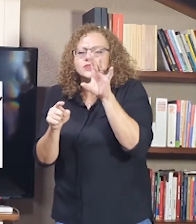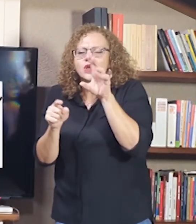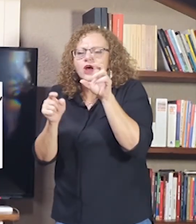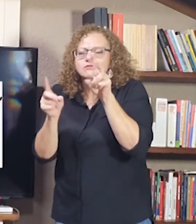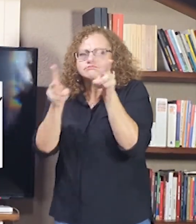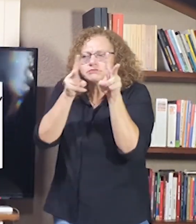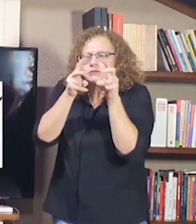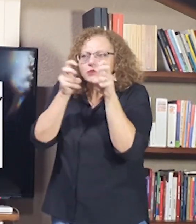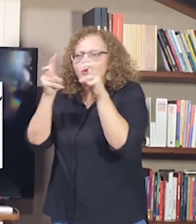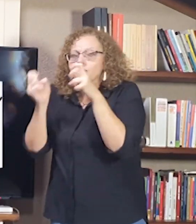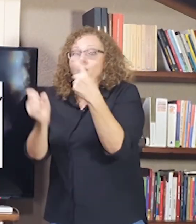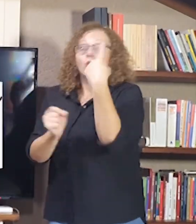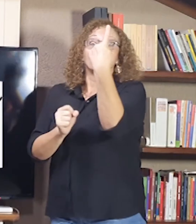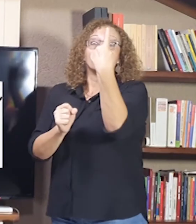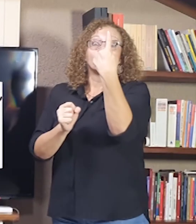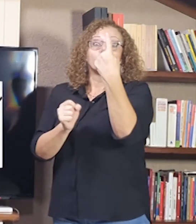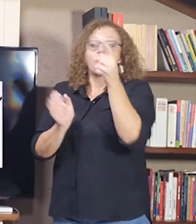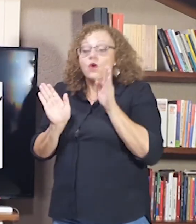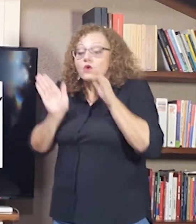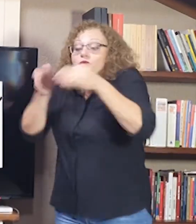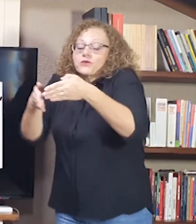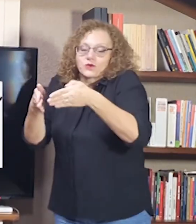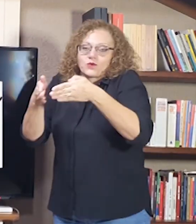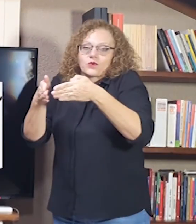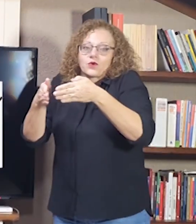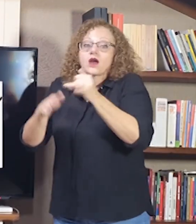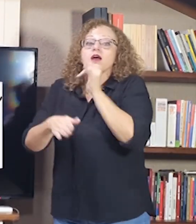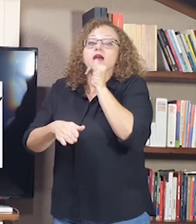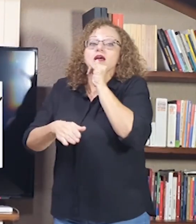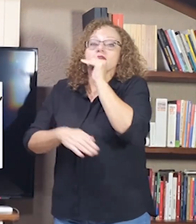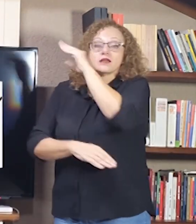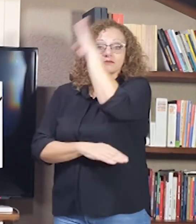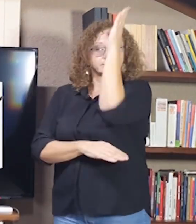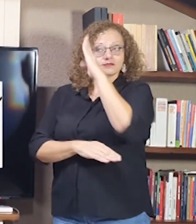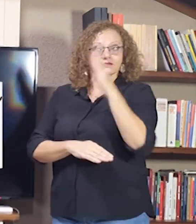convívio social. Porque, aqui no Brasil, observem árvore.